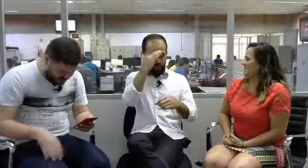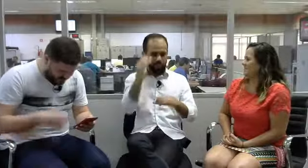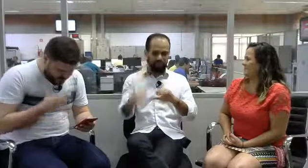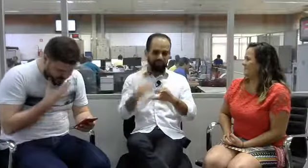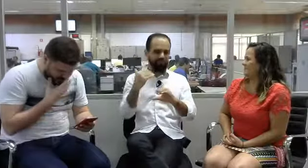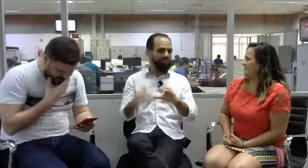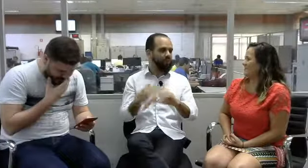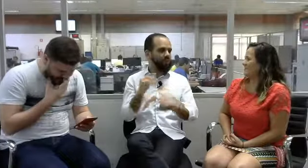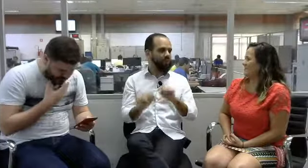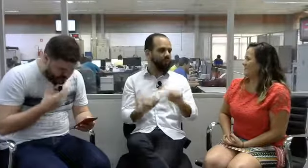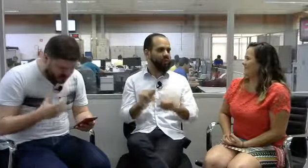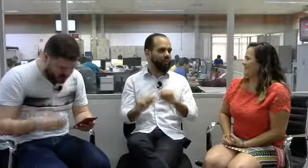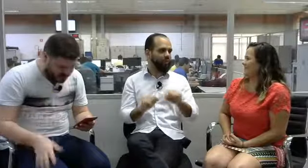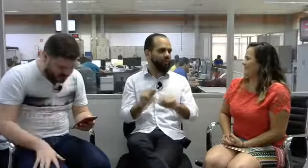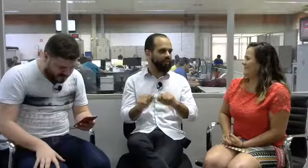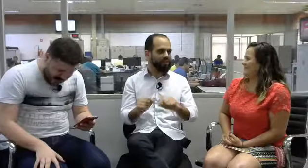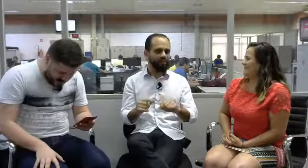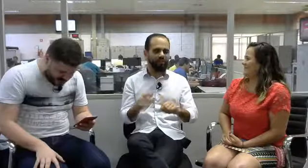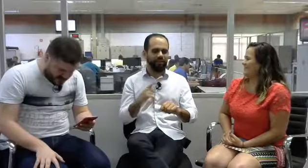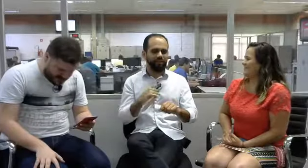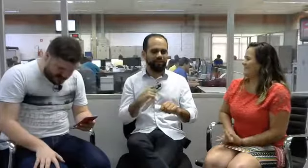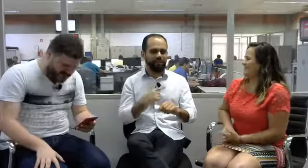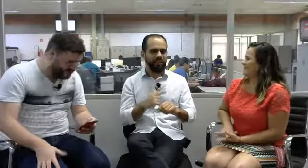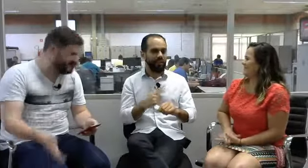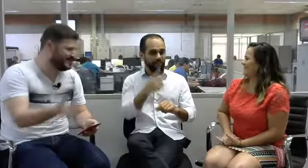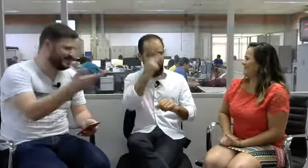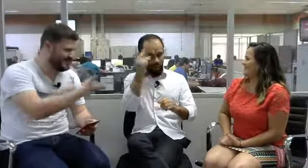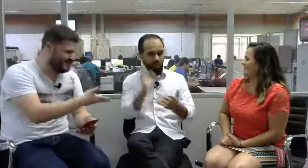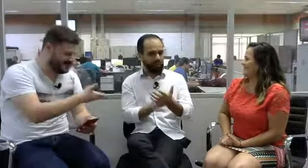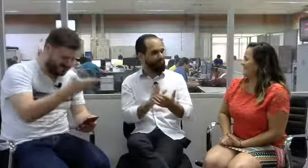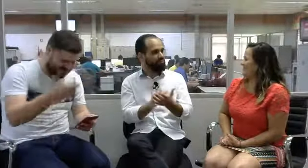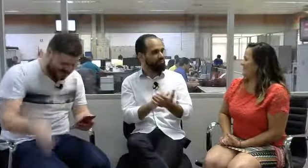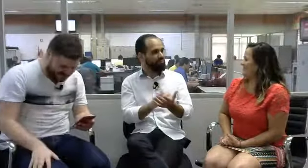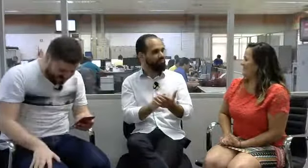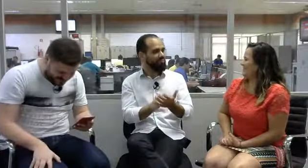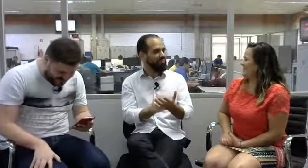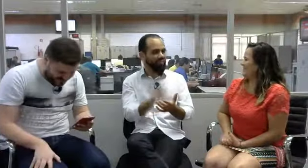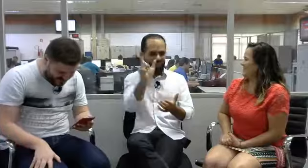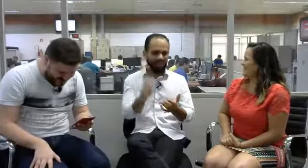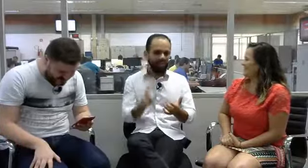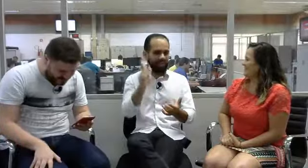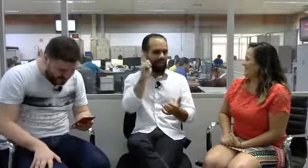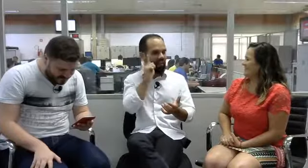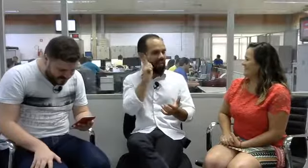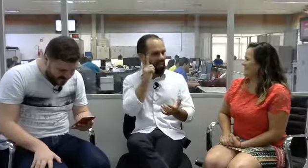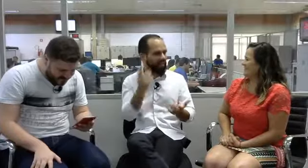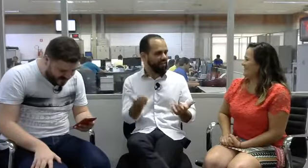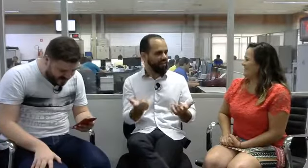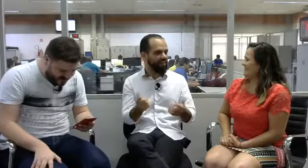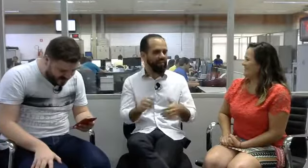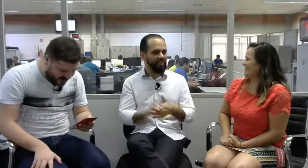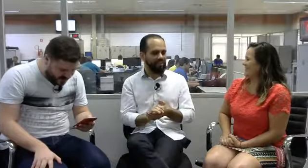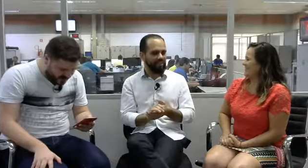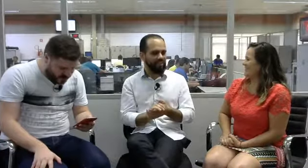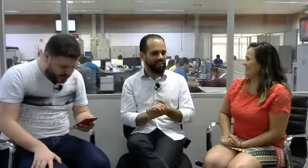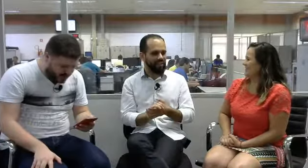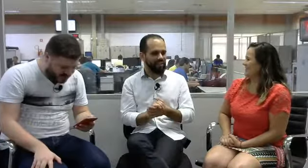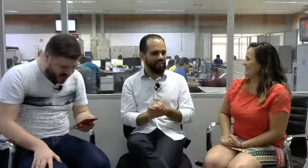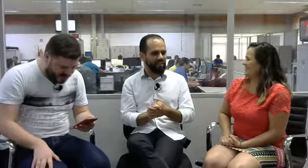Então, nós temos aqui mais elogios para o nosso professor, né? Que o Juarez Neto